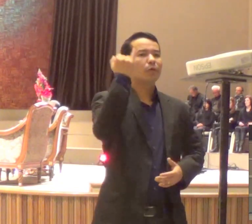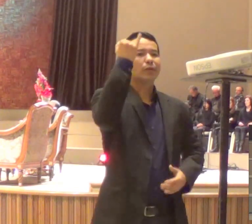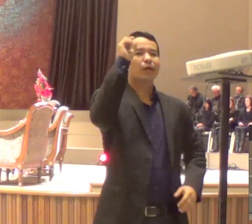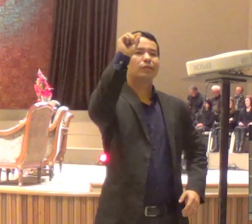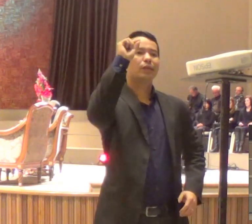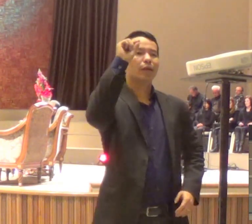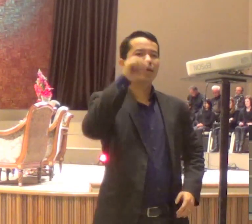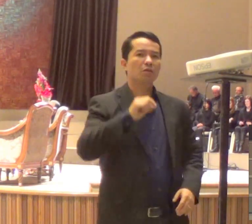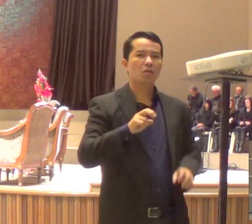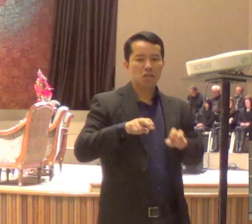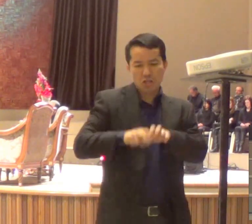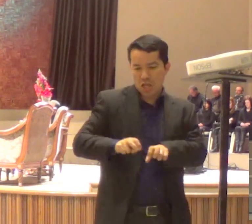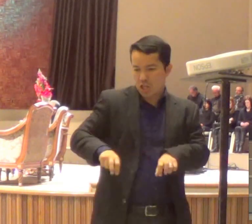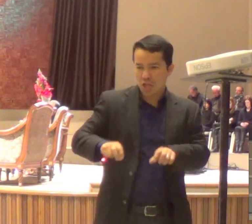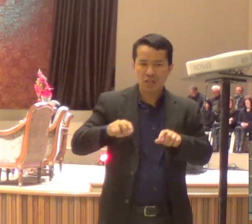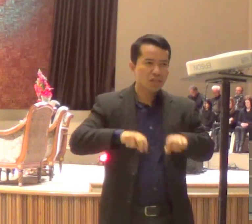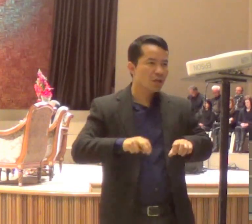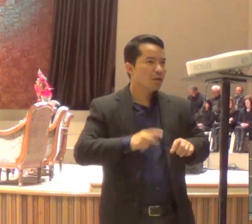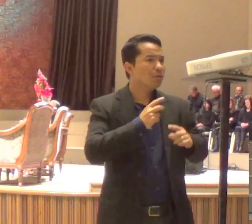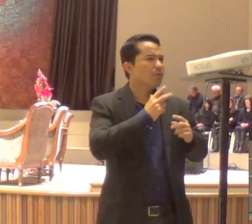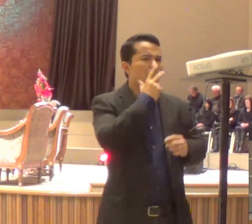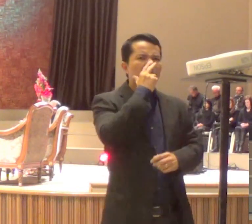não senta aqui, parece igreja,